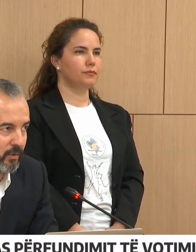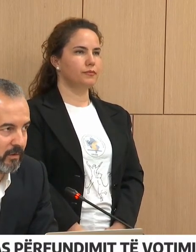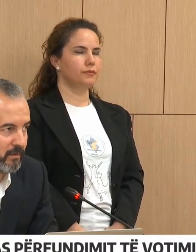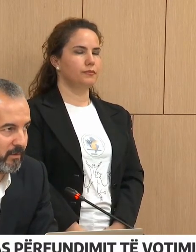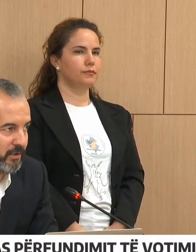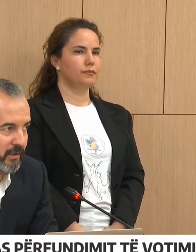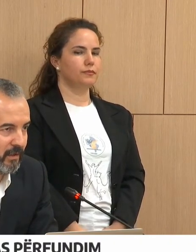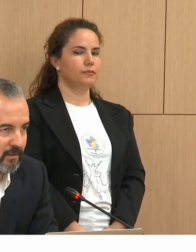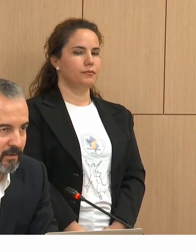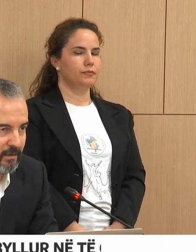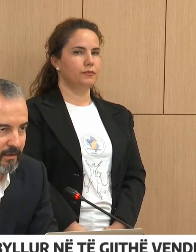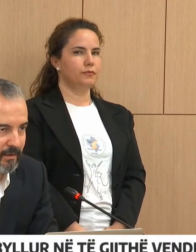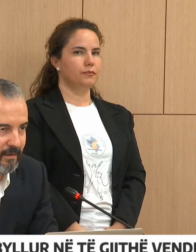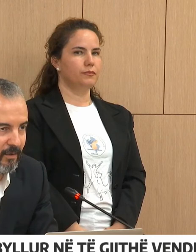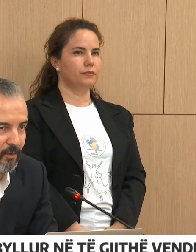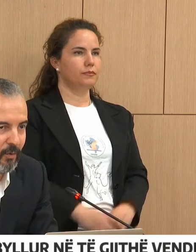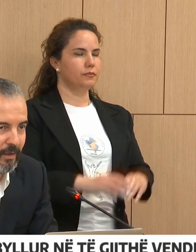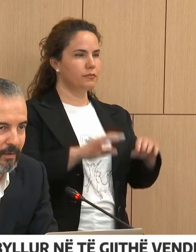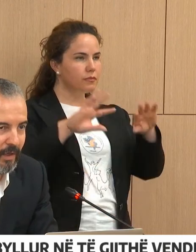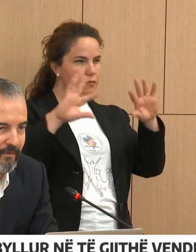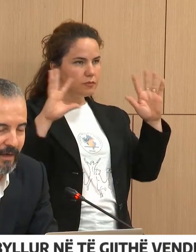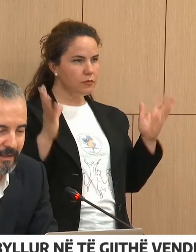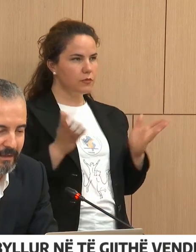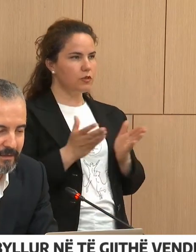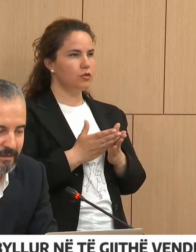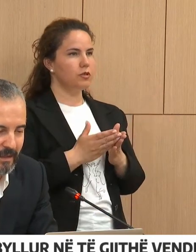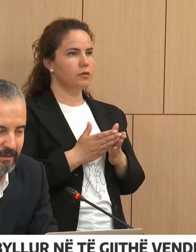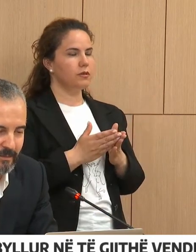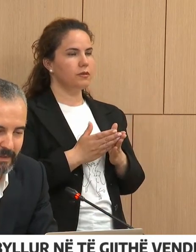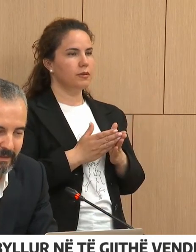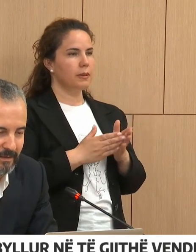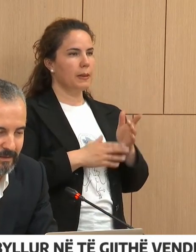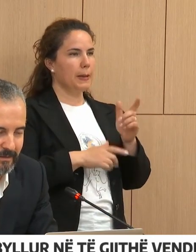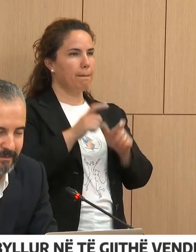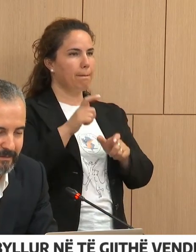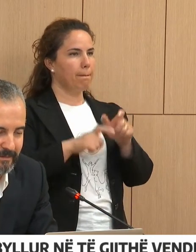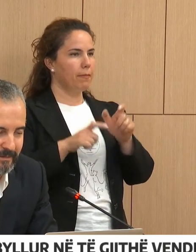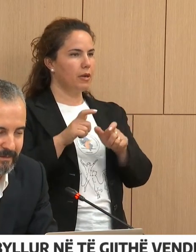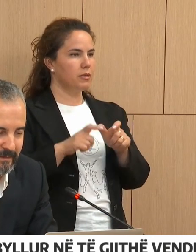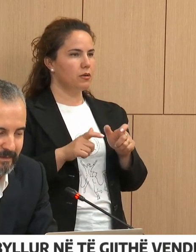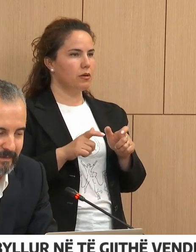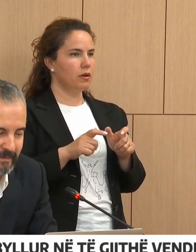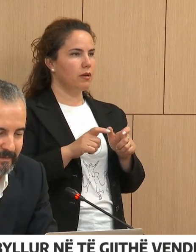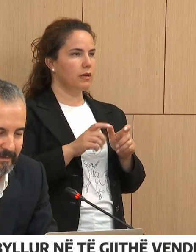Mesat duket gjithë janë të logëbuarë në wifi në salësën blitës.